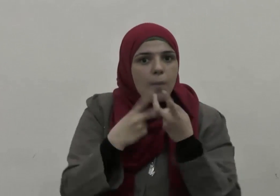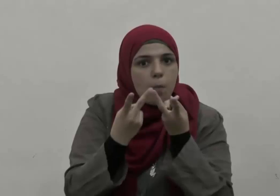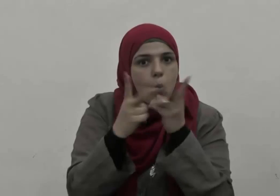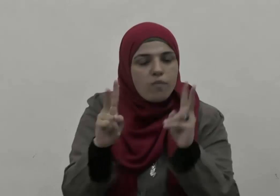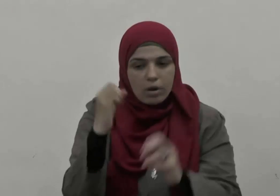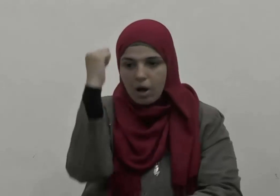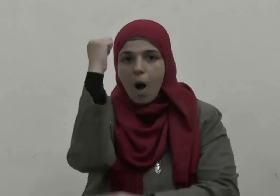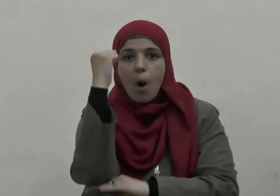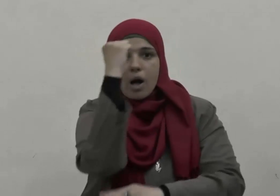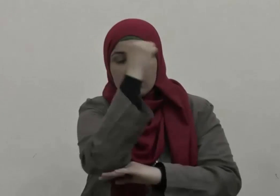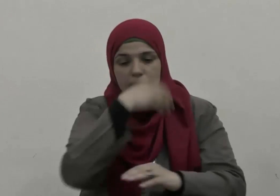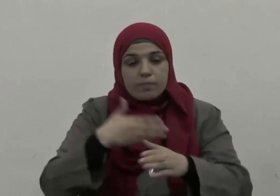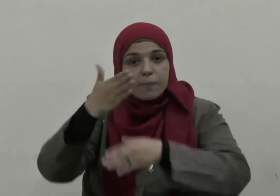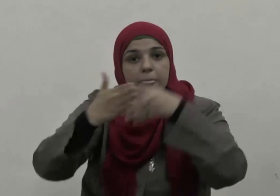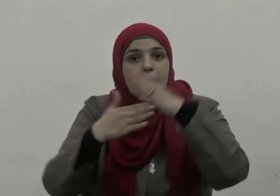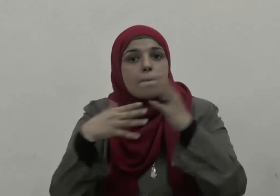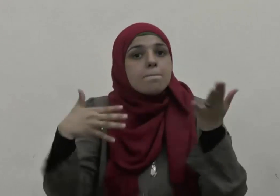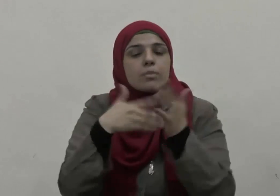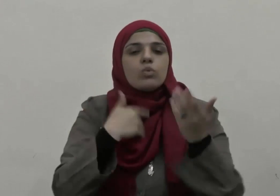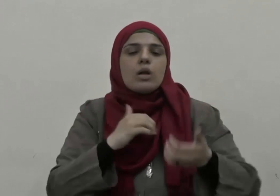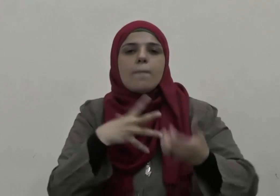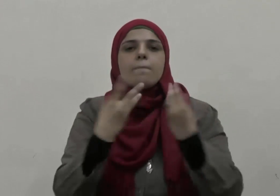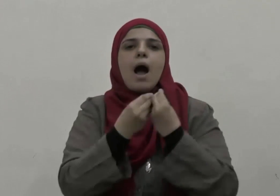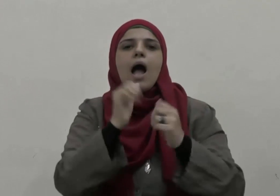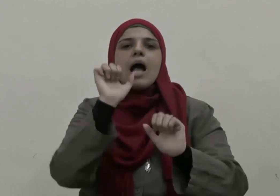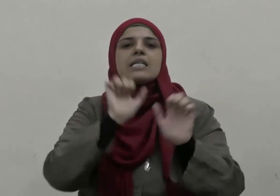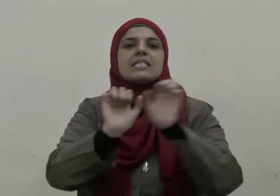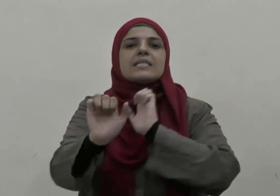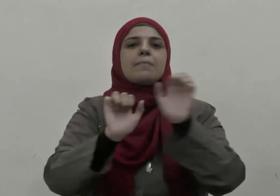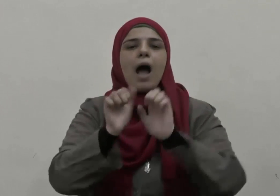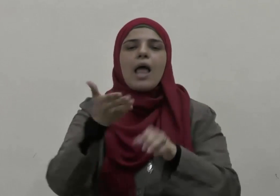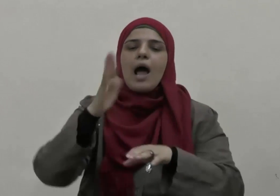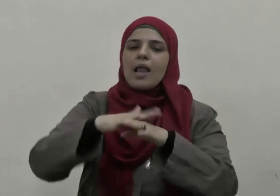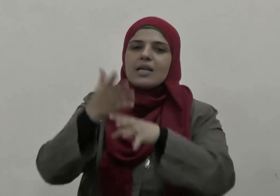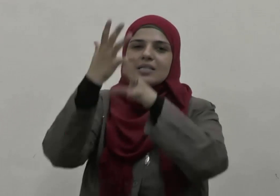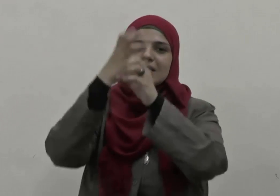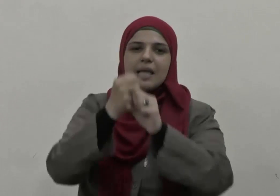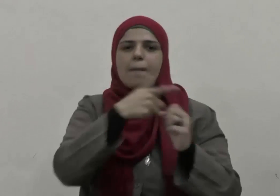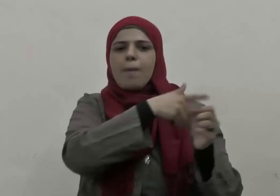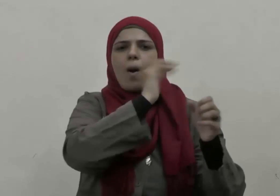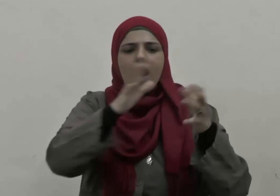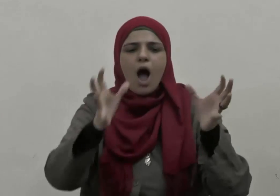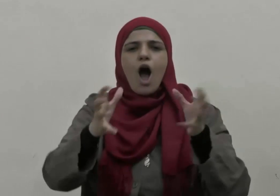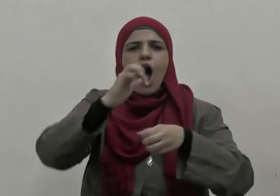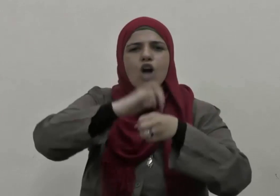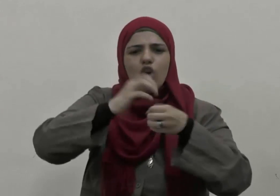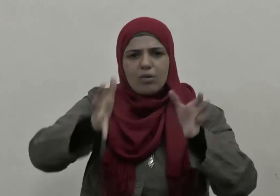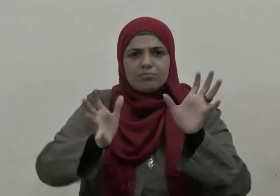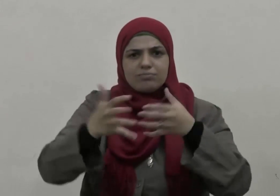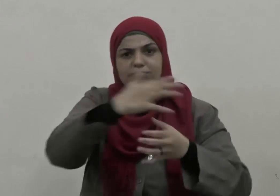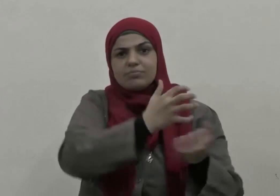القواعد من البيت فجعل إسماعيل عليه السلام يأتي بالحجارة